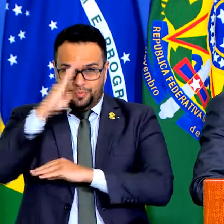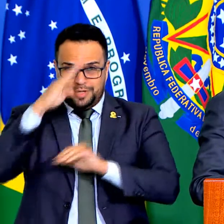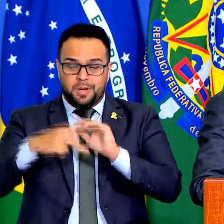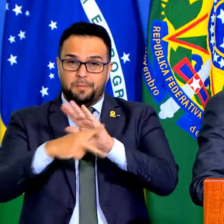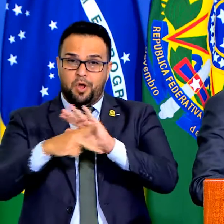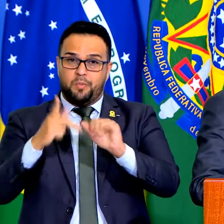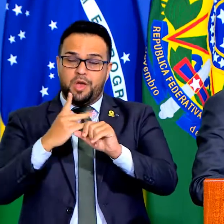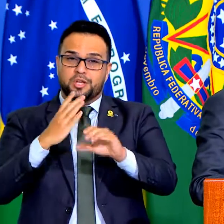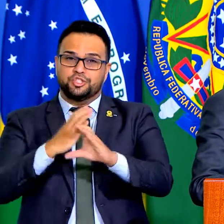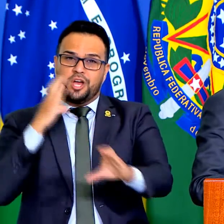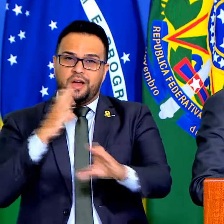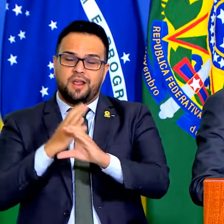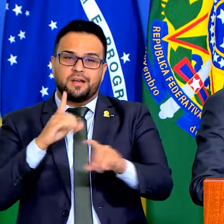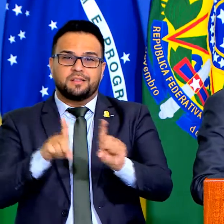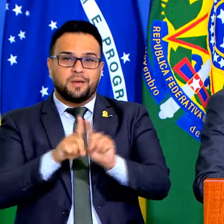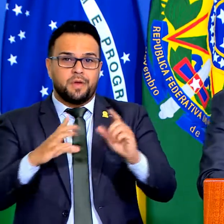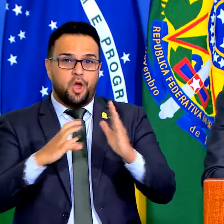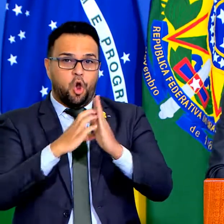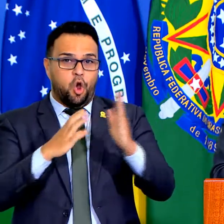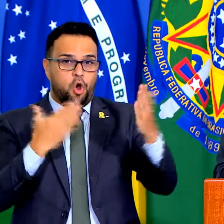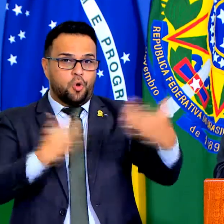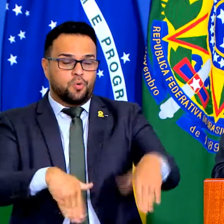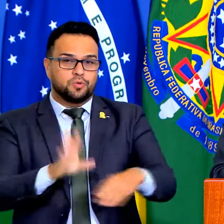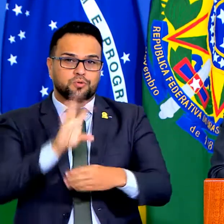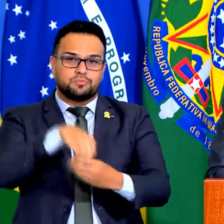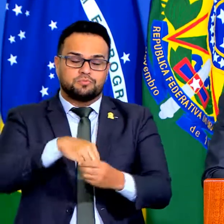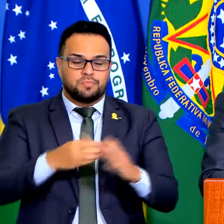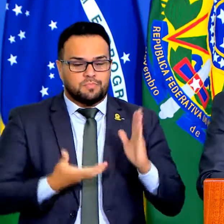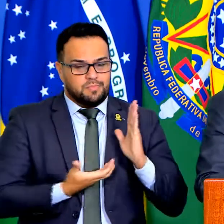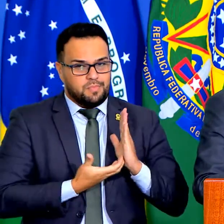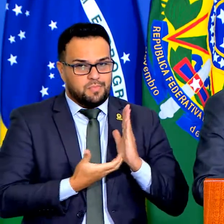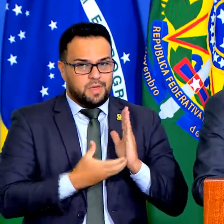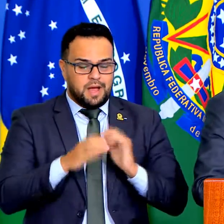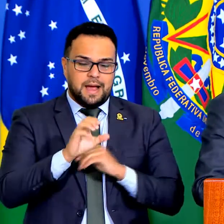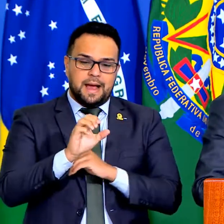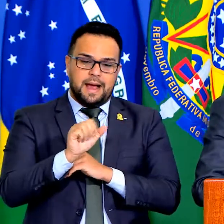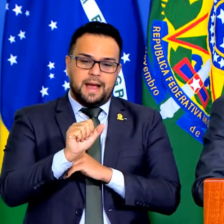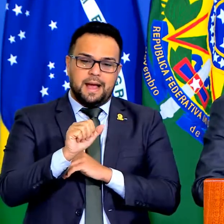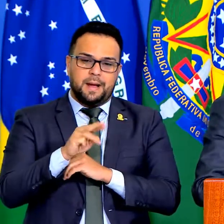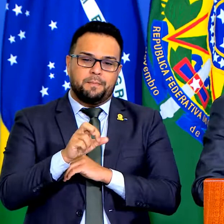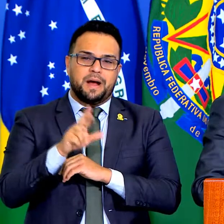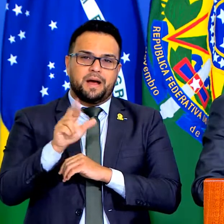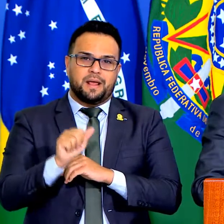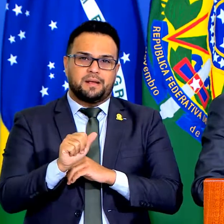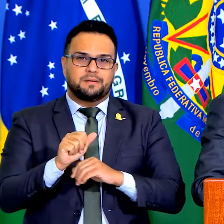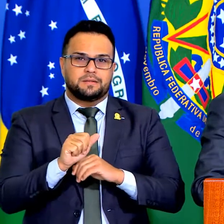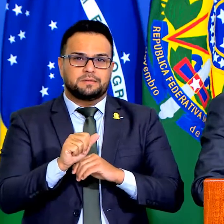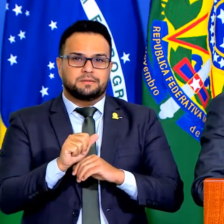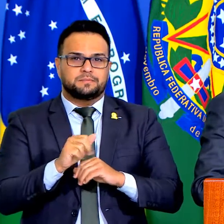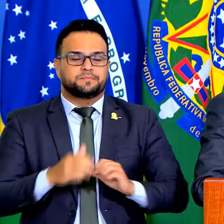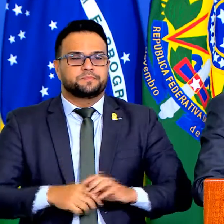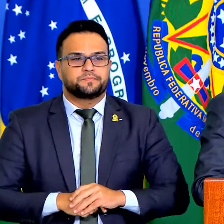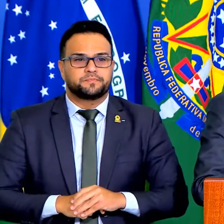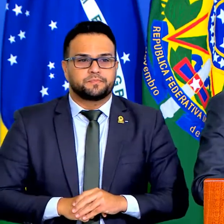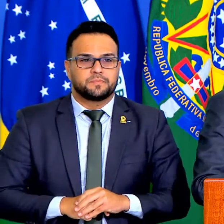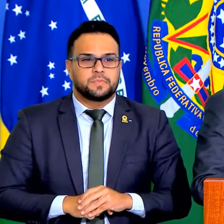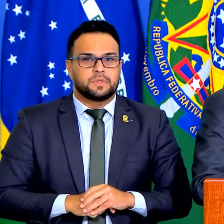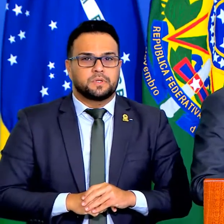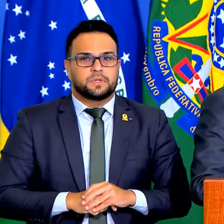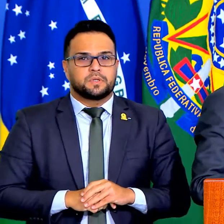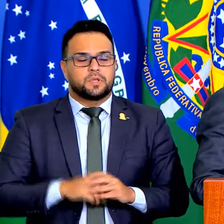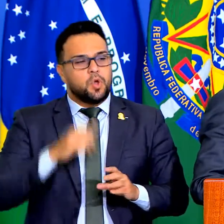e concursado da Câmara dos Deputados. E o rápido passado nele,